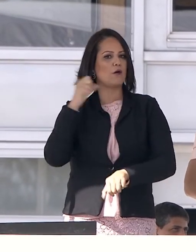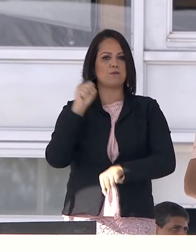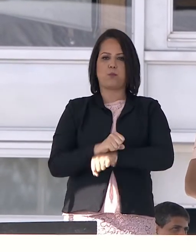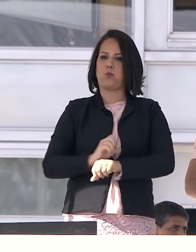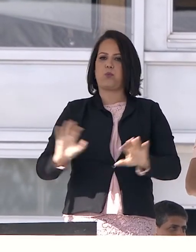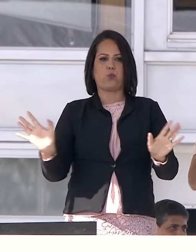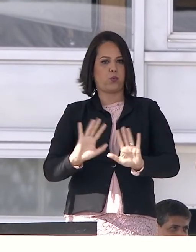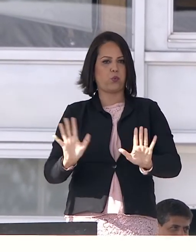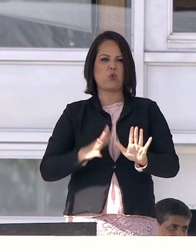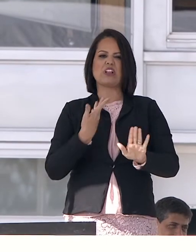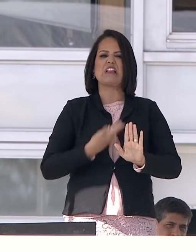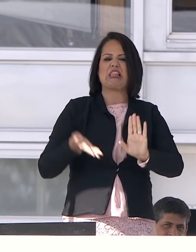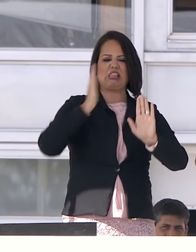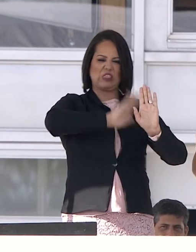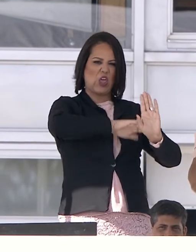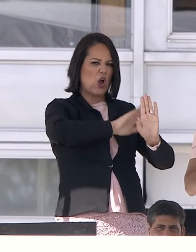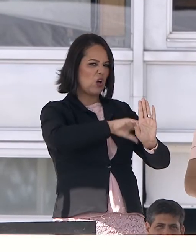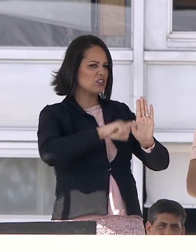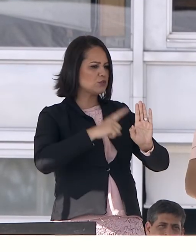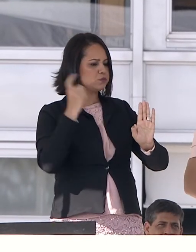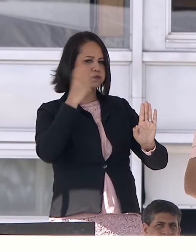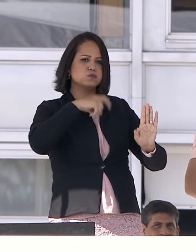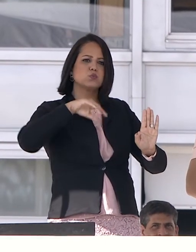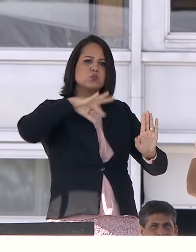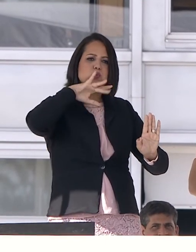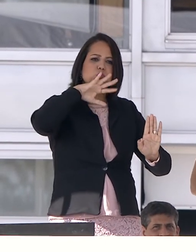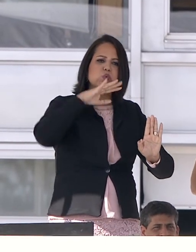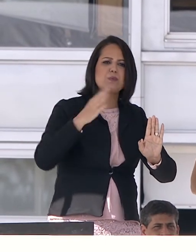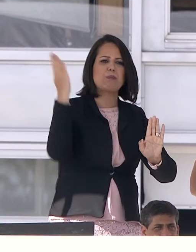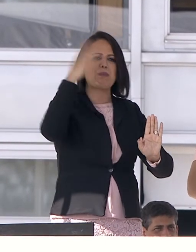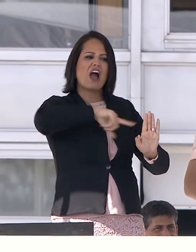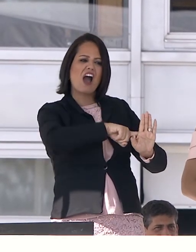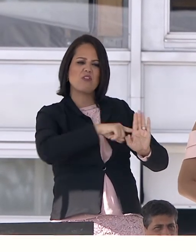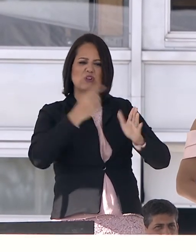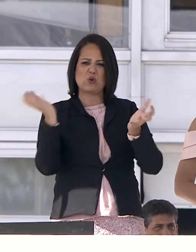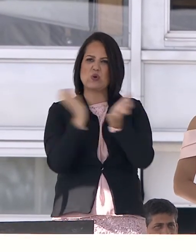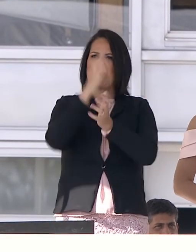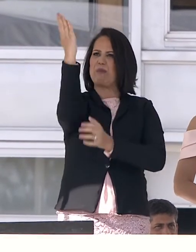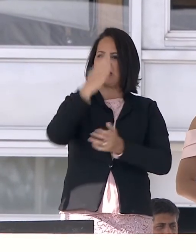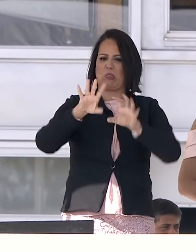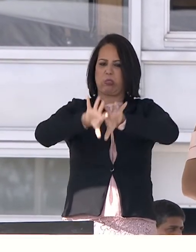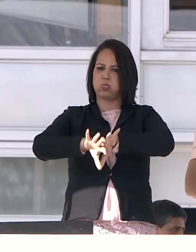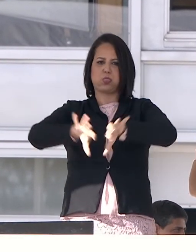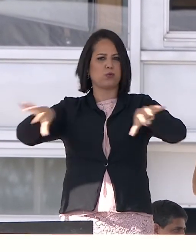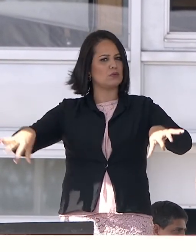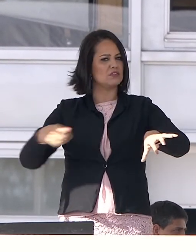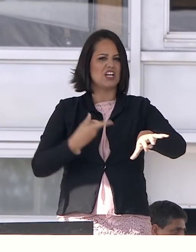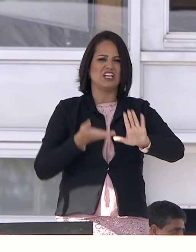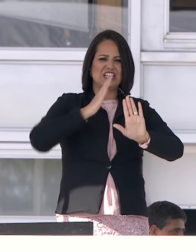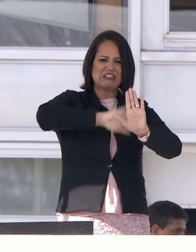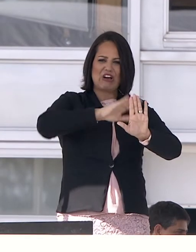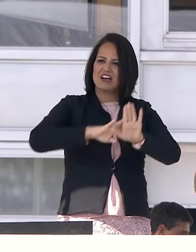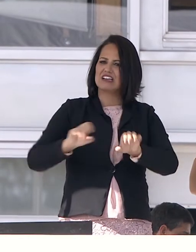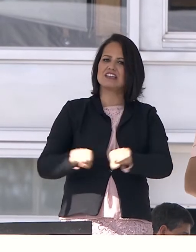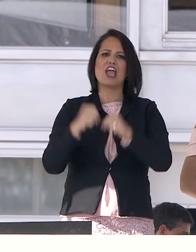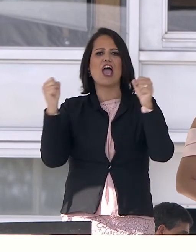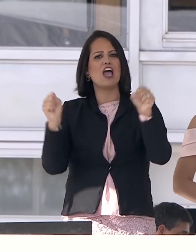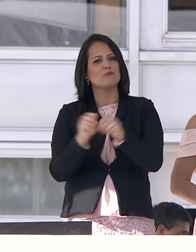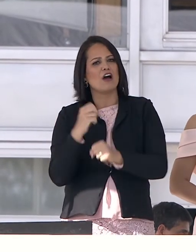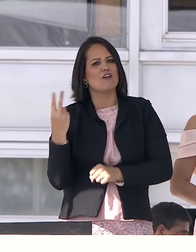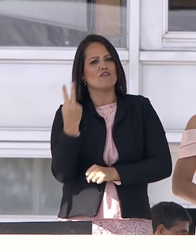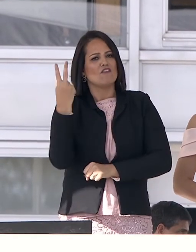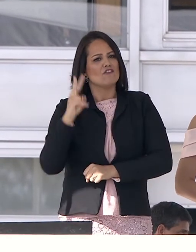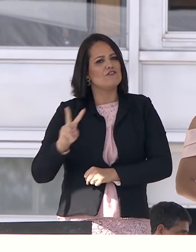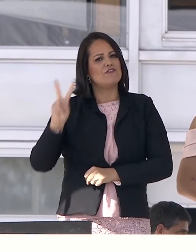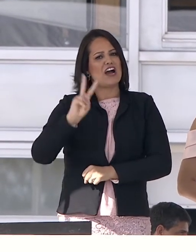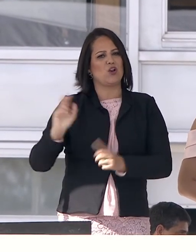que ideologias nefastas venham a dividir os brasileiros. Ideologias que destroem nossos valores e tradições.